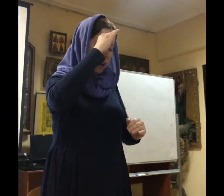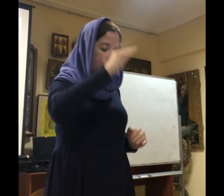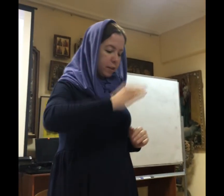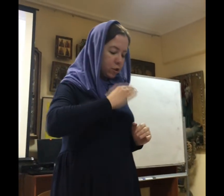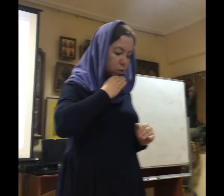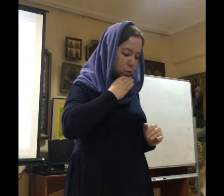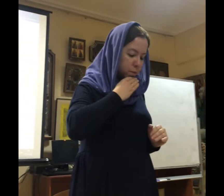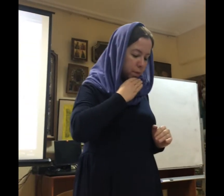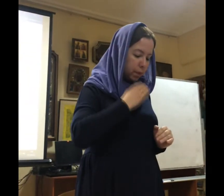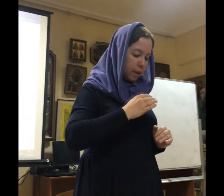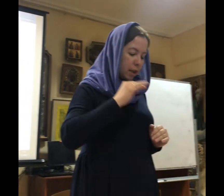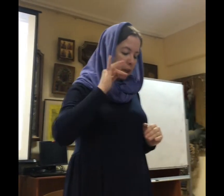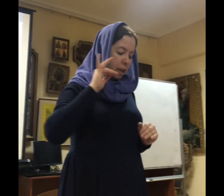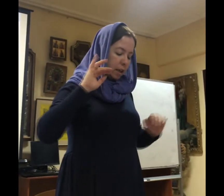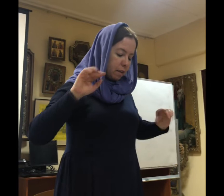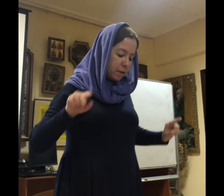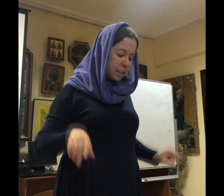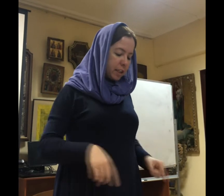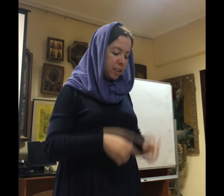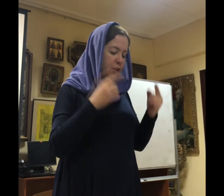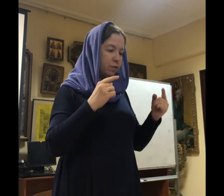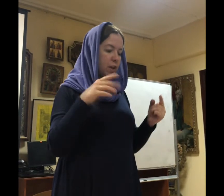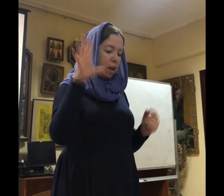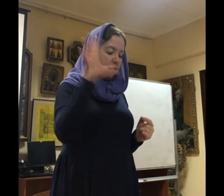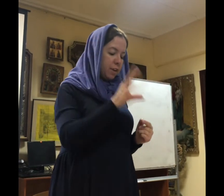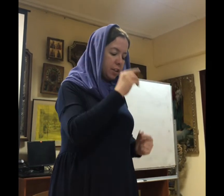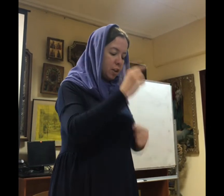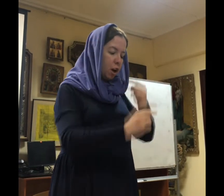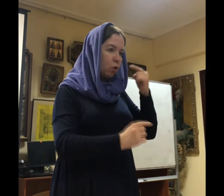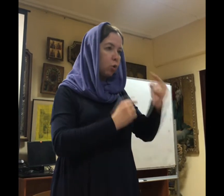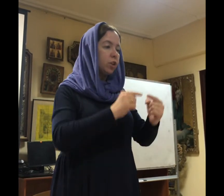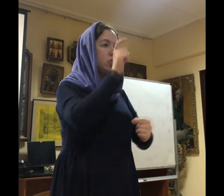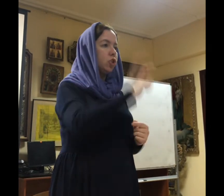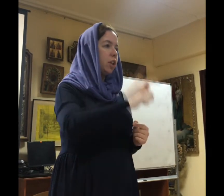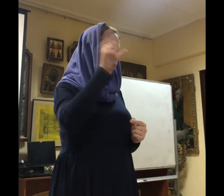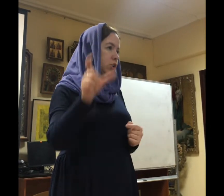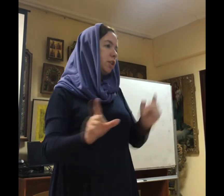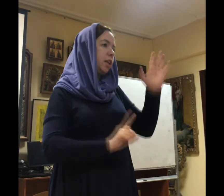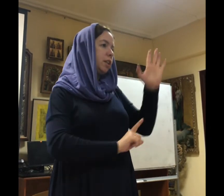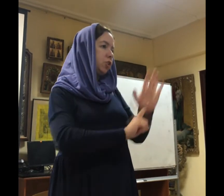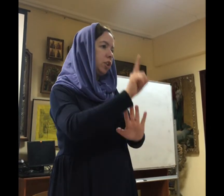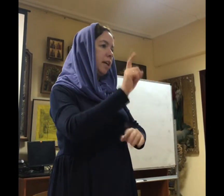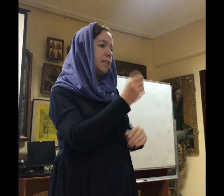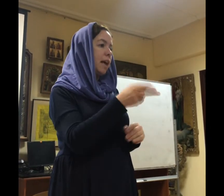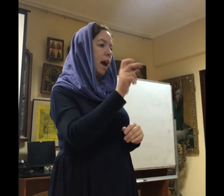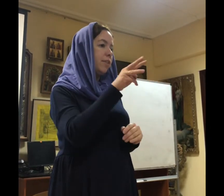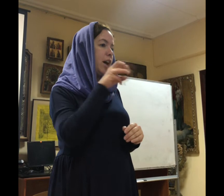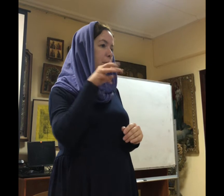отцу и воскресив весь род человеческий, начиная с Адама.